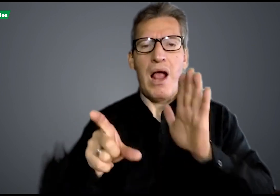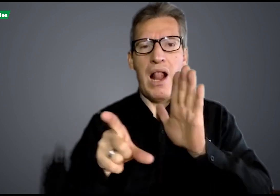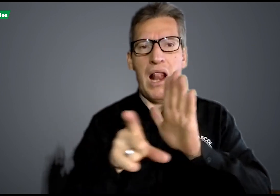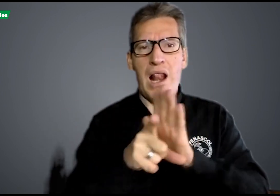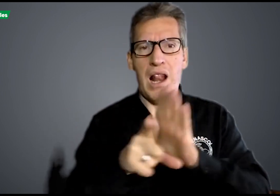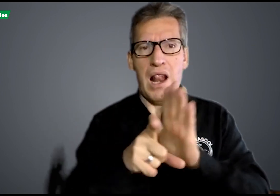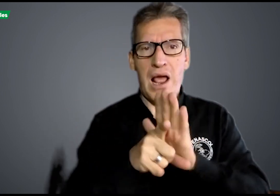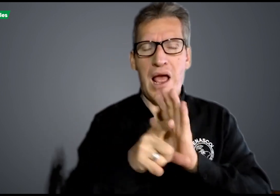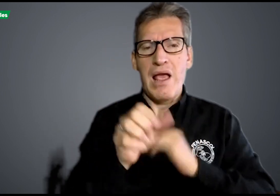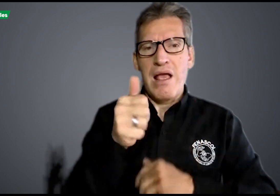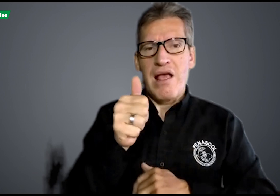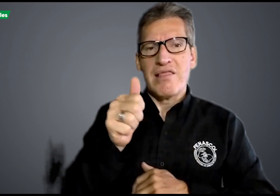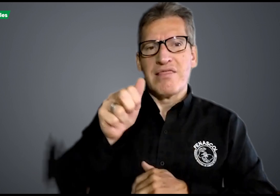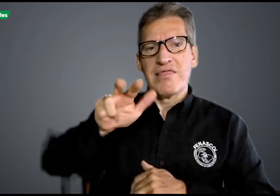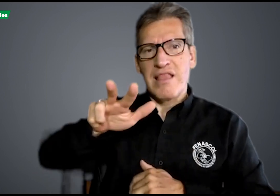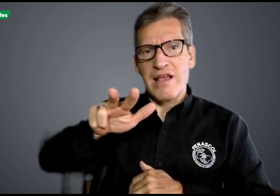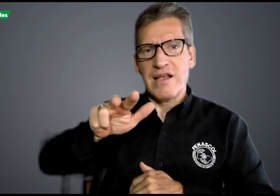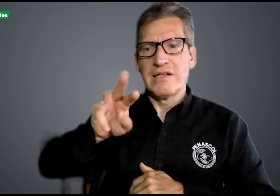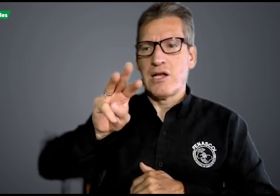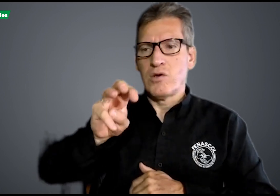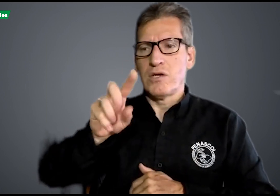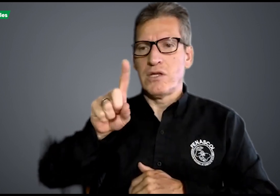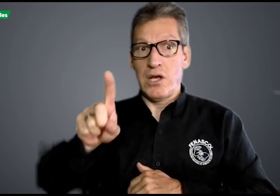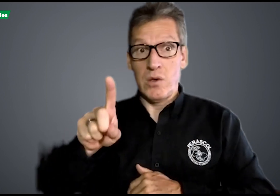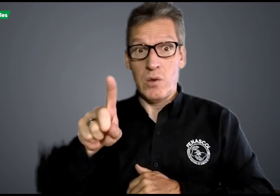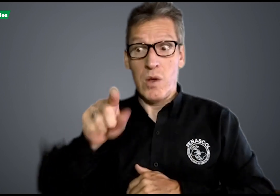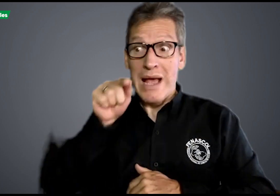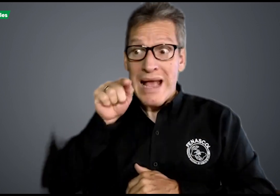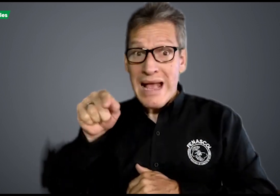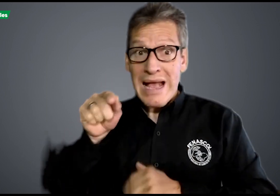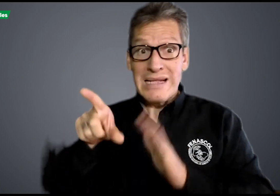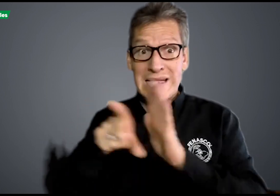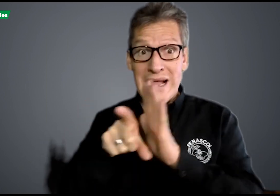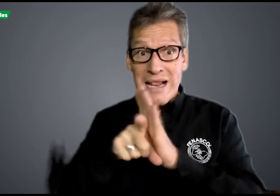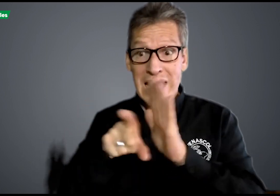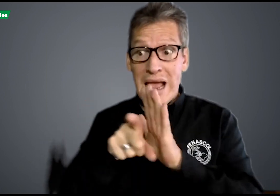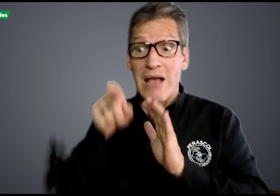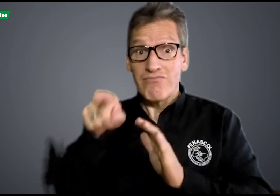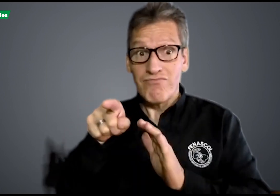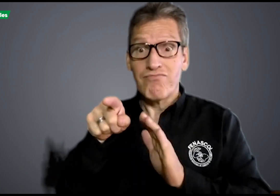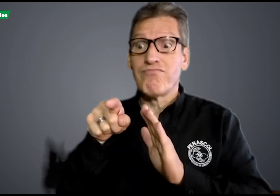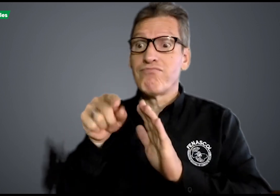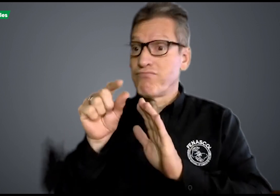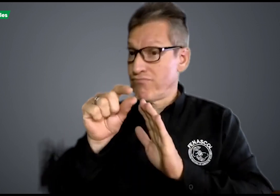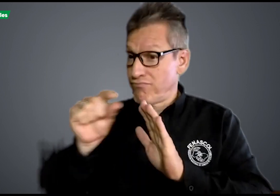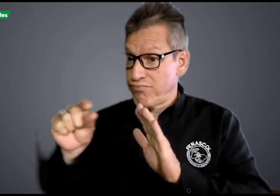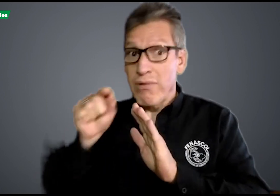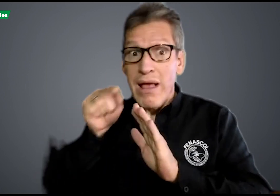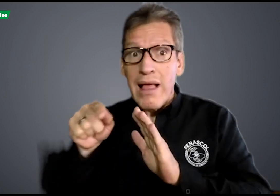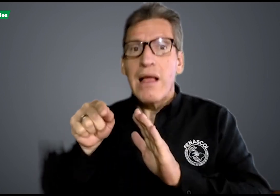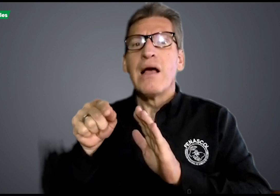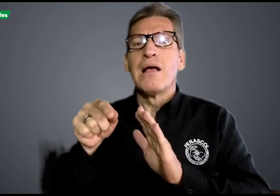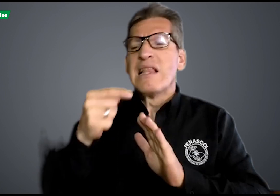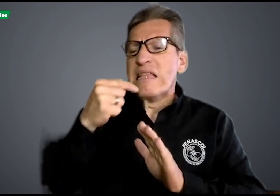contamos con la Ley 1381. Esta ley nos dice